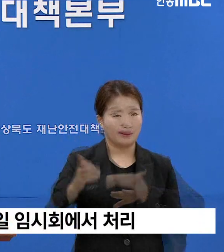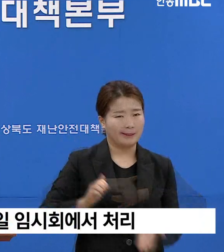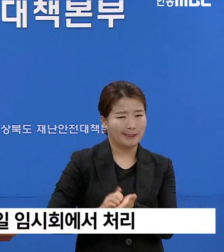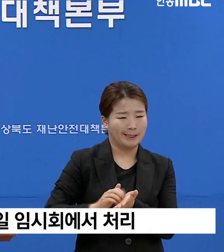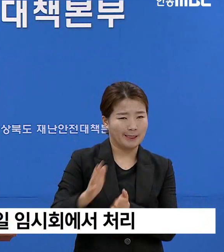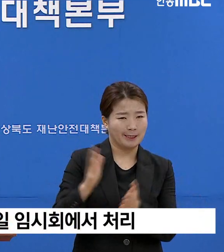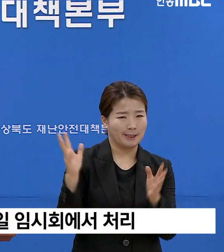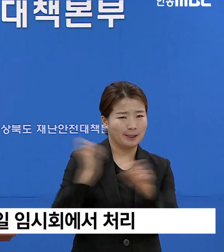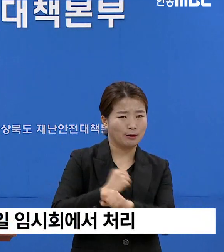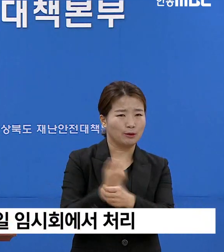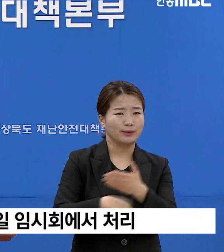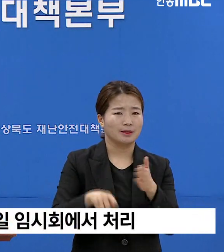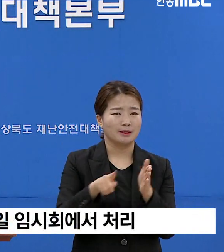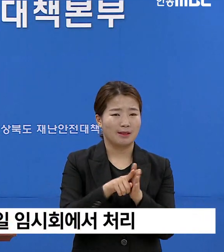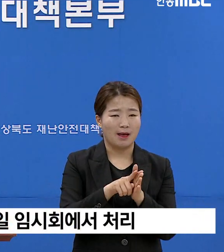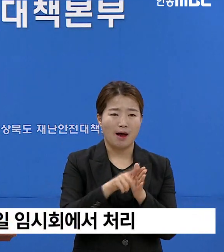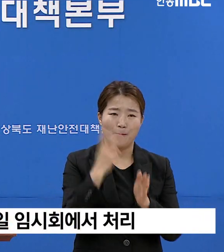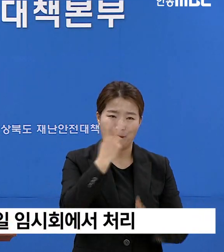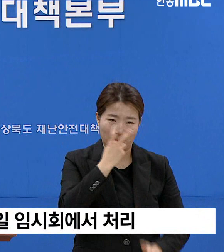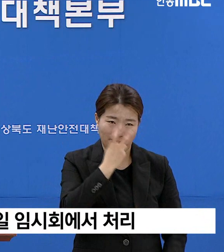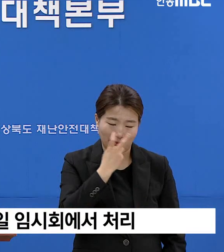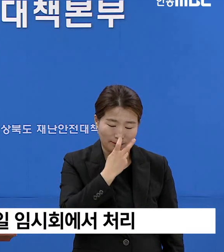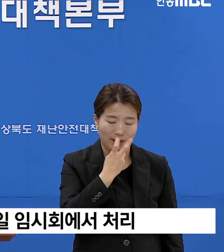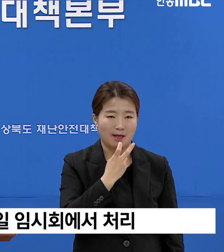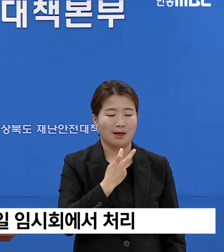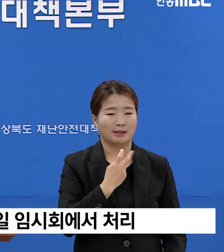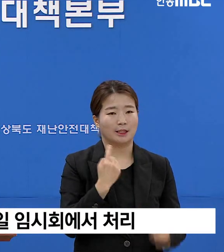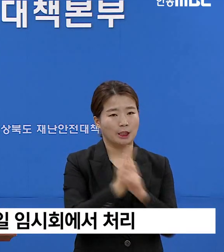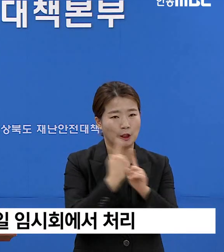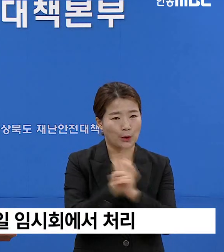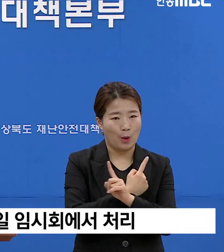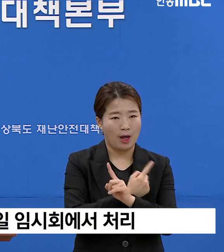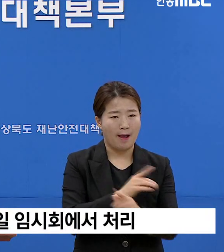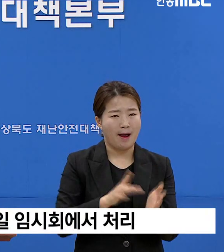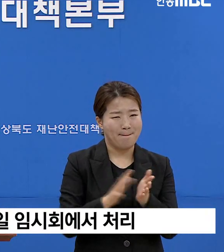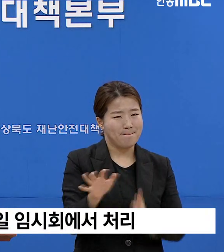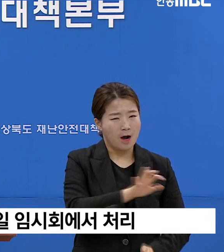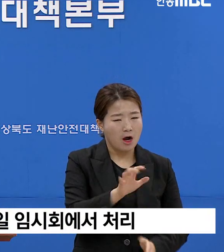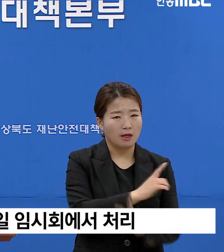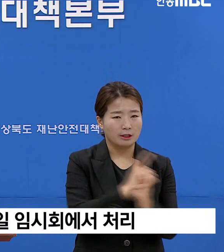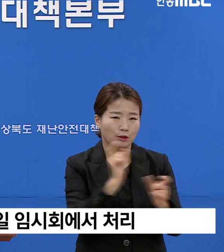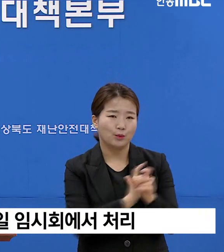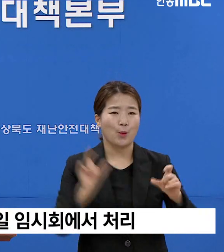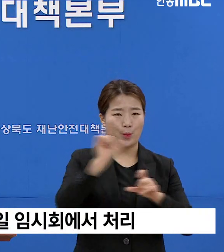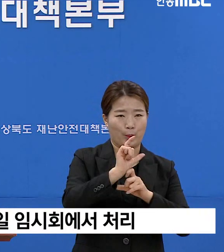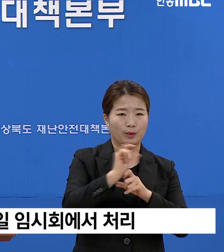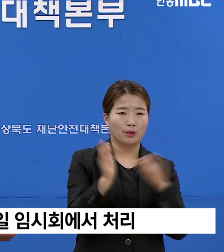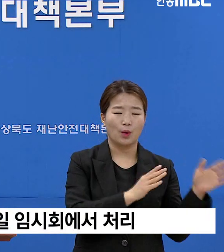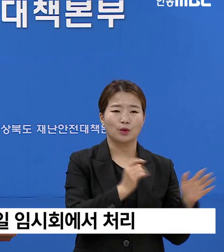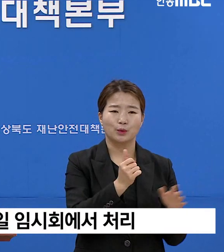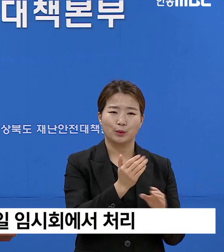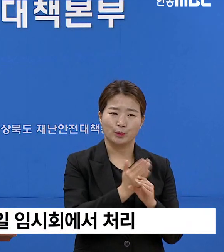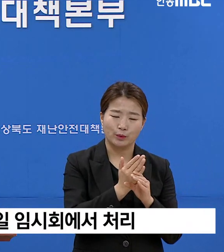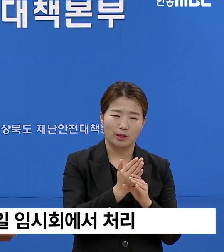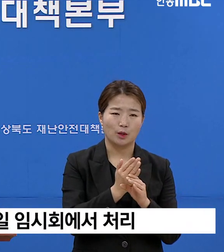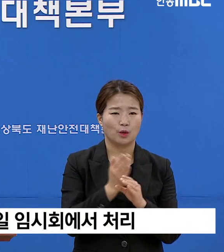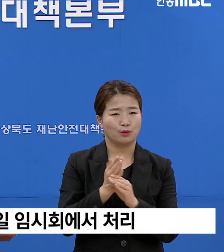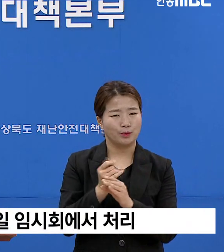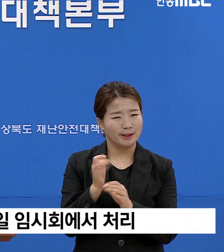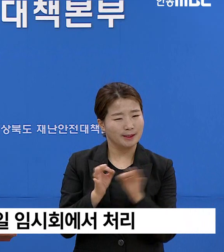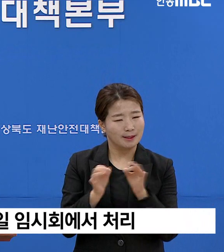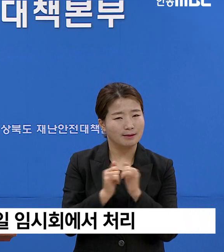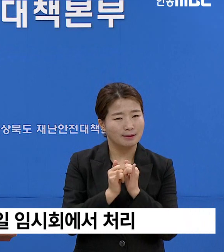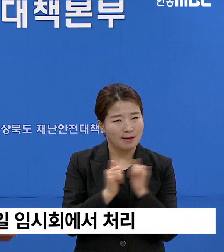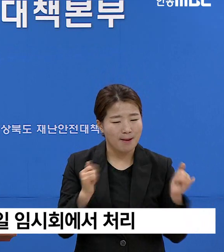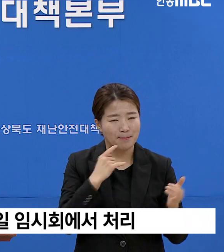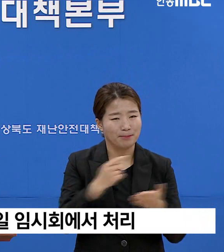진단, 치료, 방역체계 등을 보강하고 중소기업, 소상공인 등의